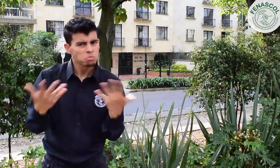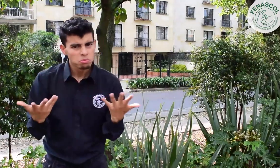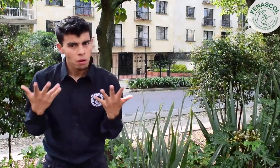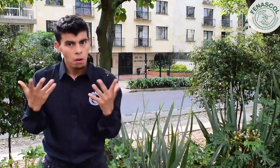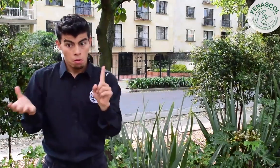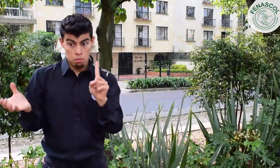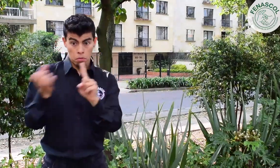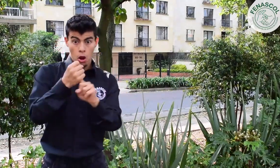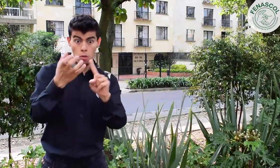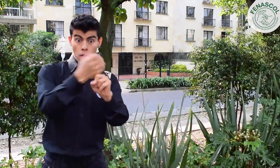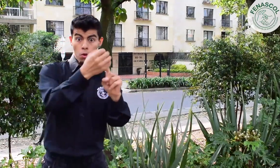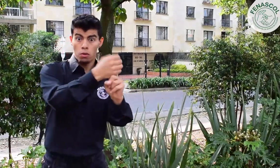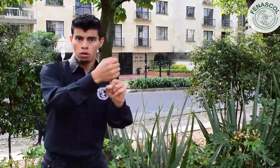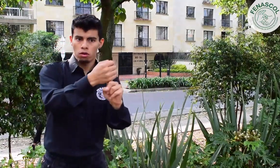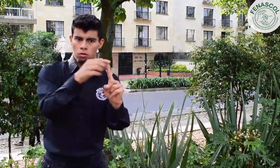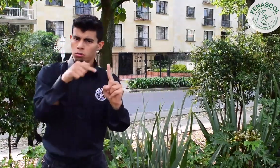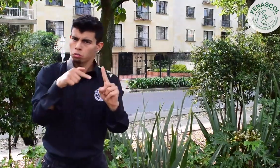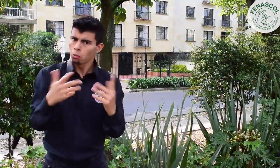¿Cuáles han sido algunos logros en este tiempo?